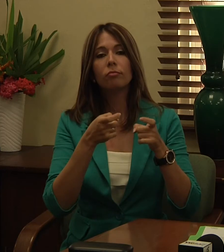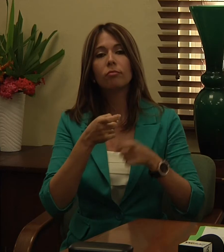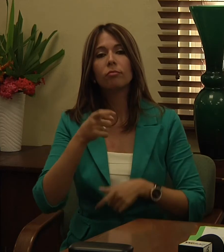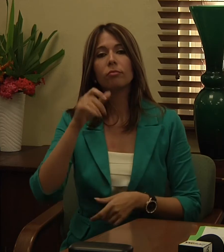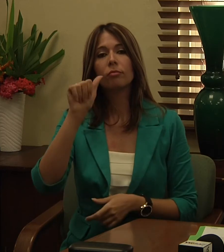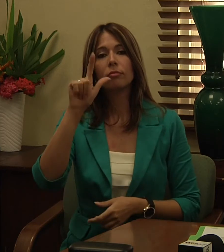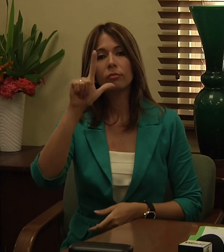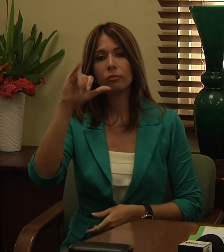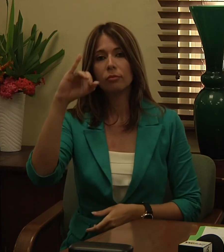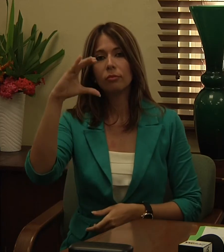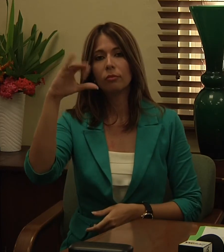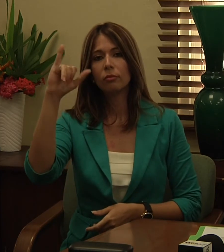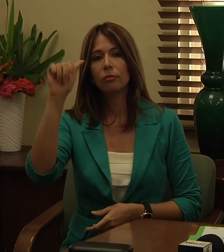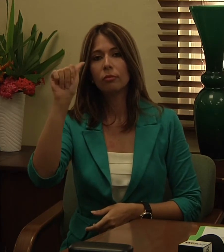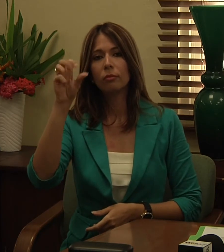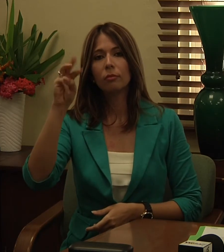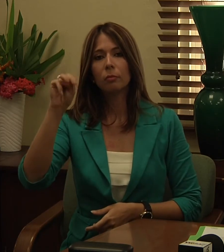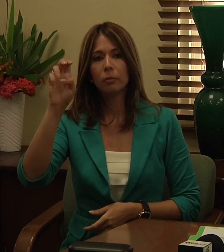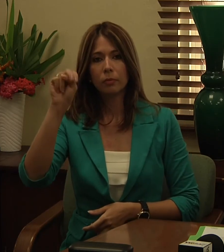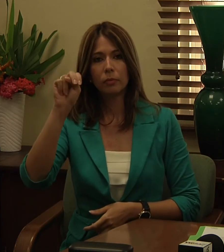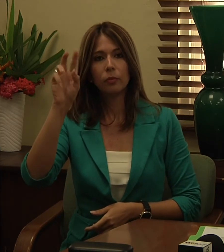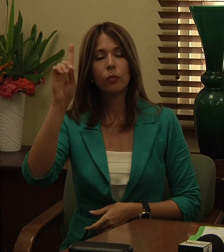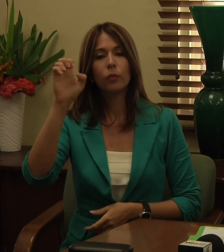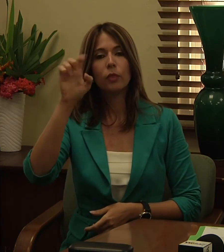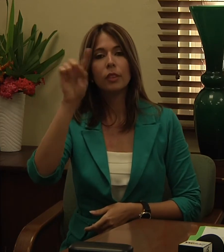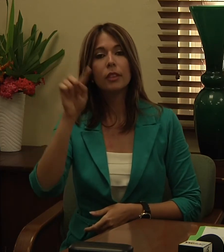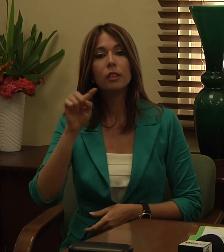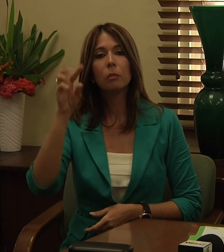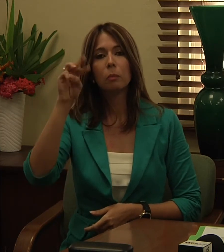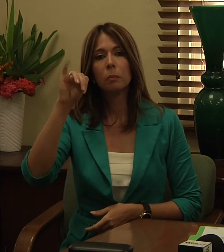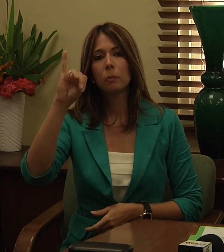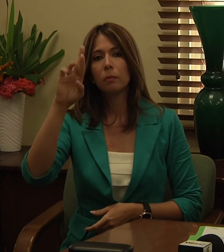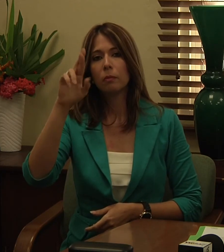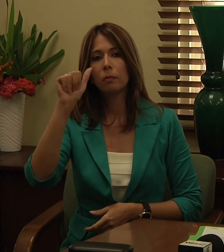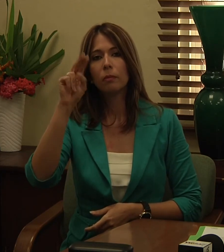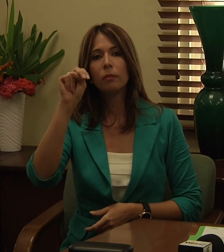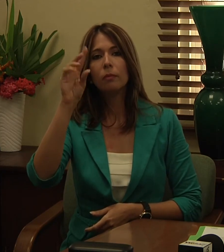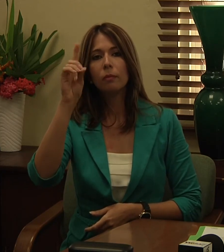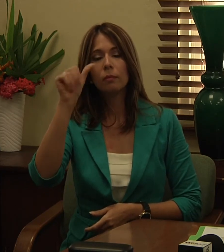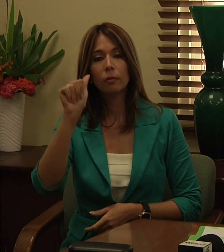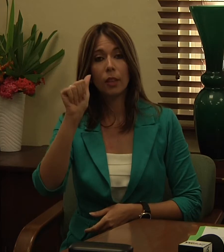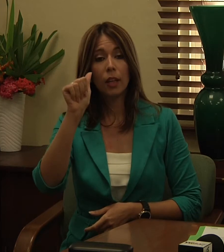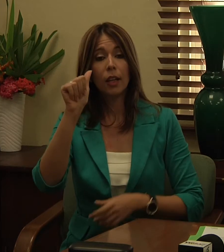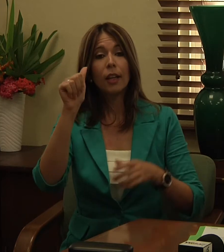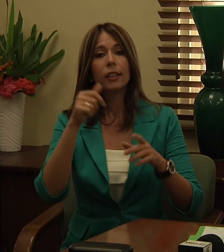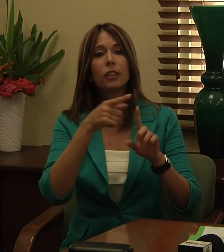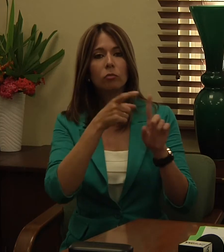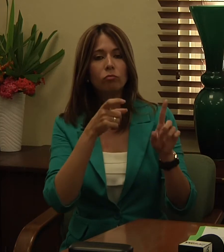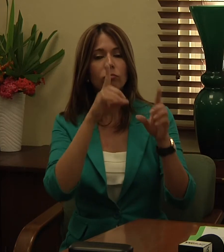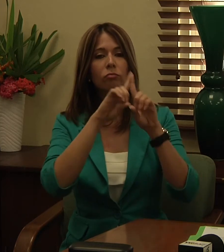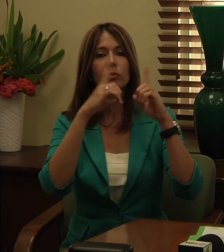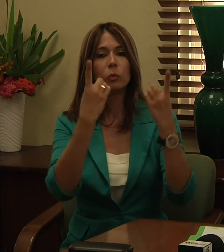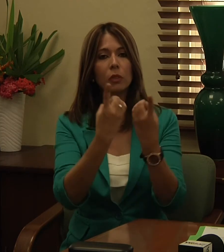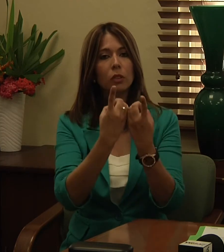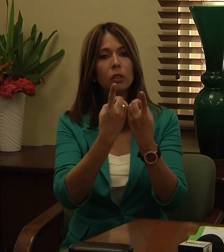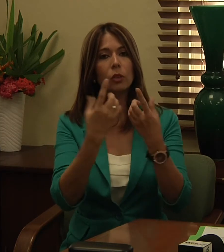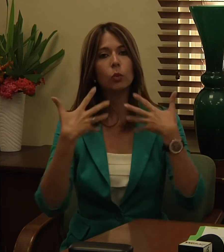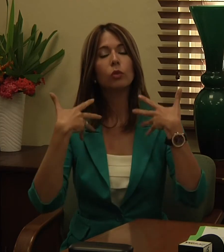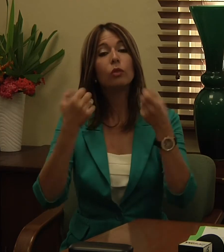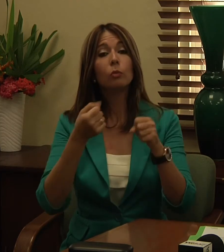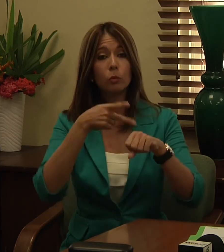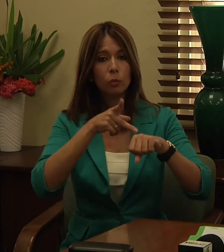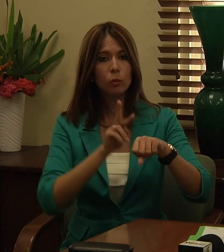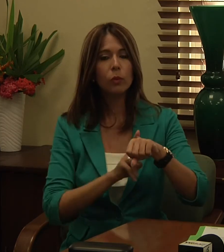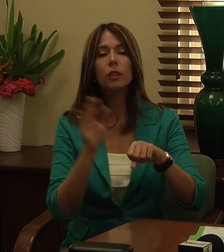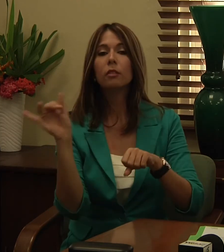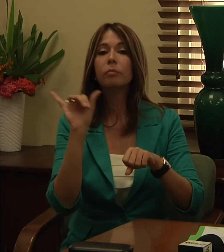Miranda que nos viene del departamento de salud de Puerto Rico y también vamos